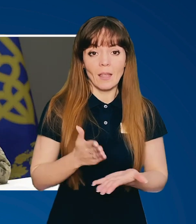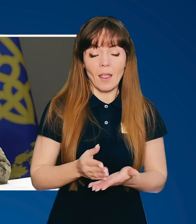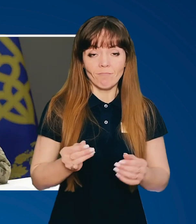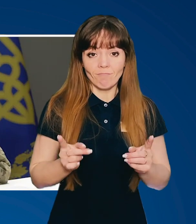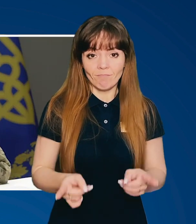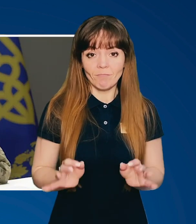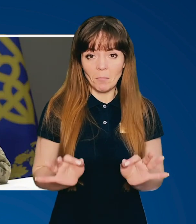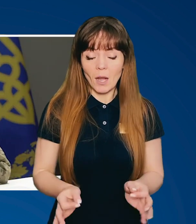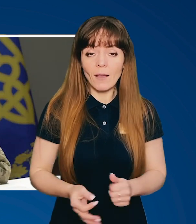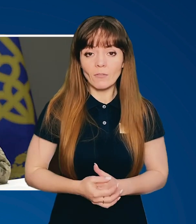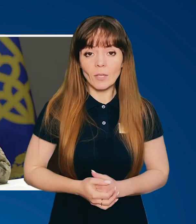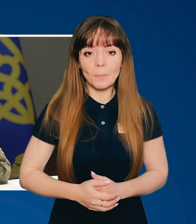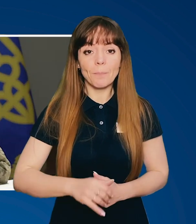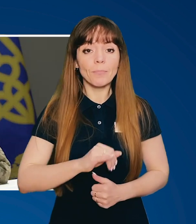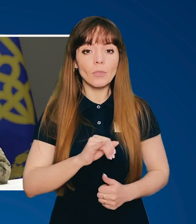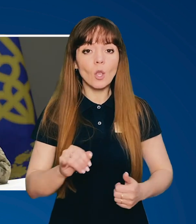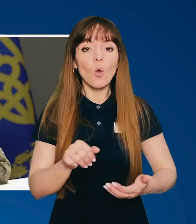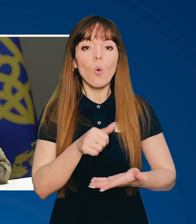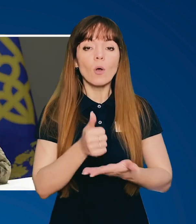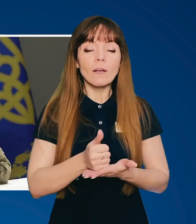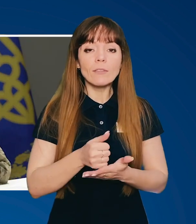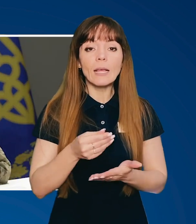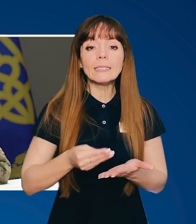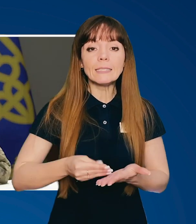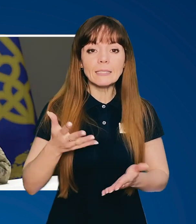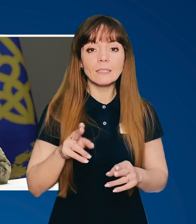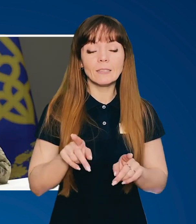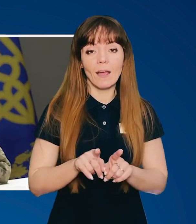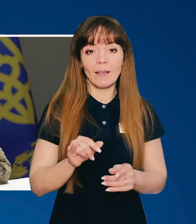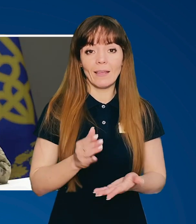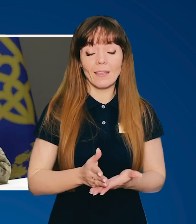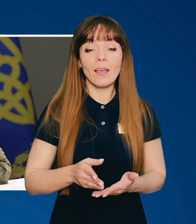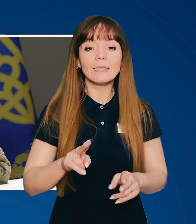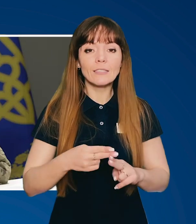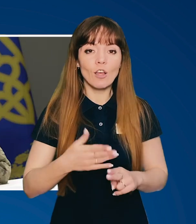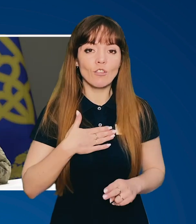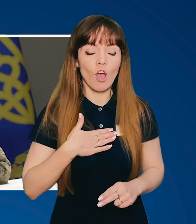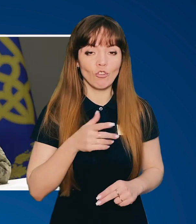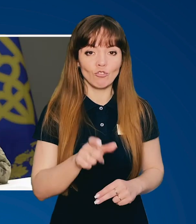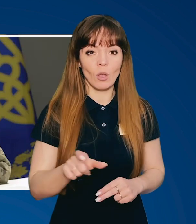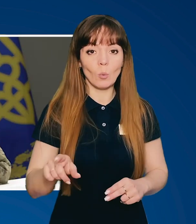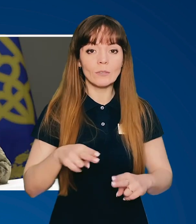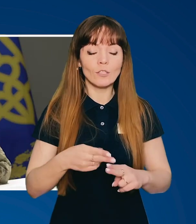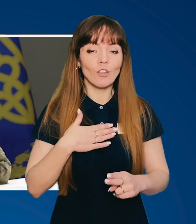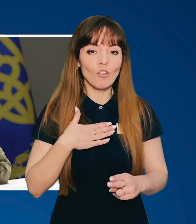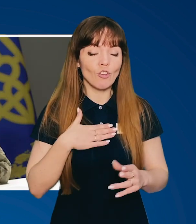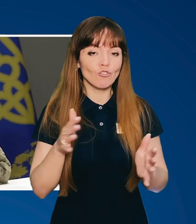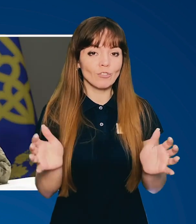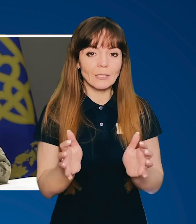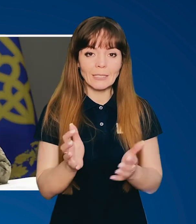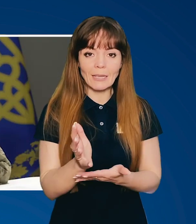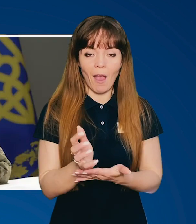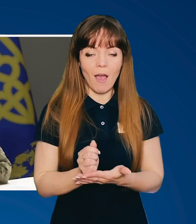це є правда. І головна цінність так і є. Це наш народ. Це наш скарб. І